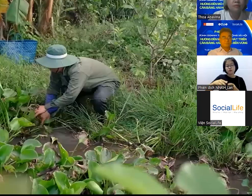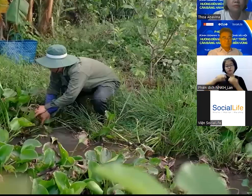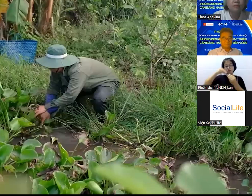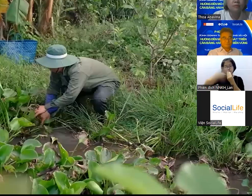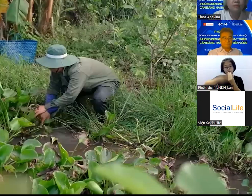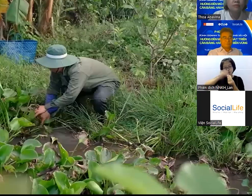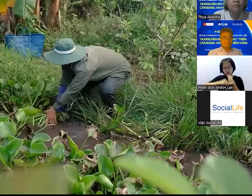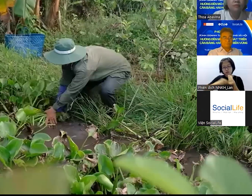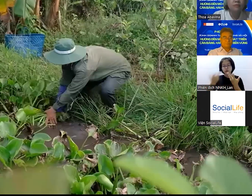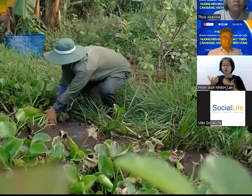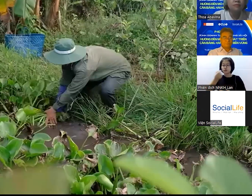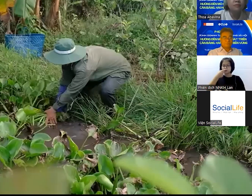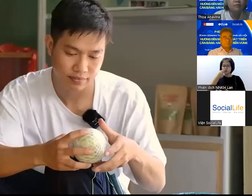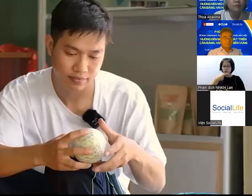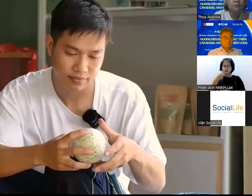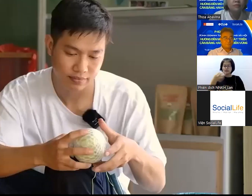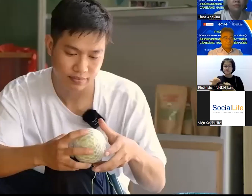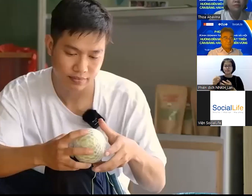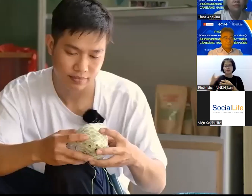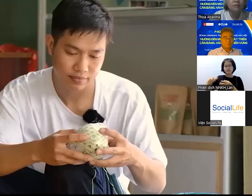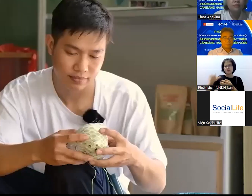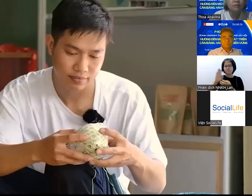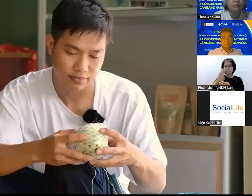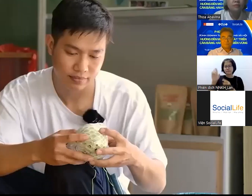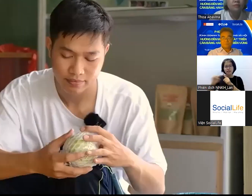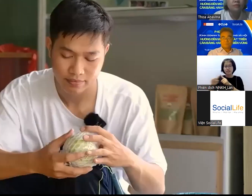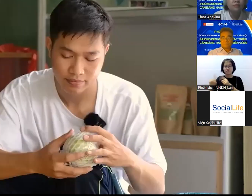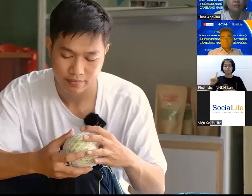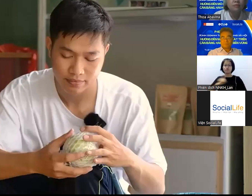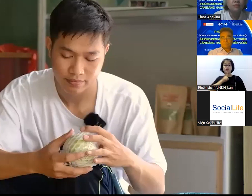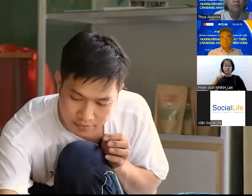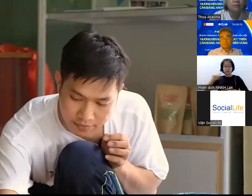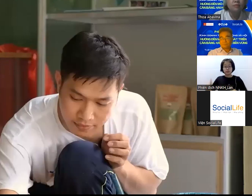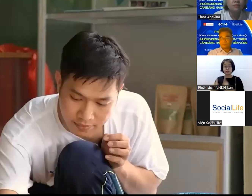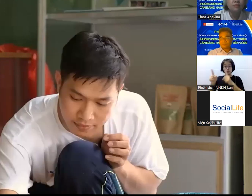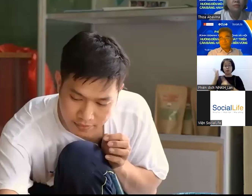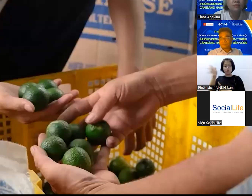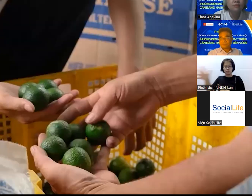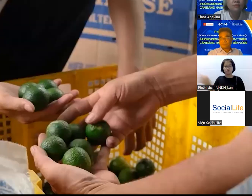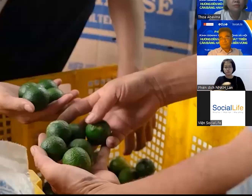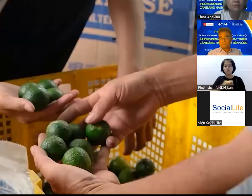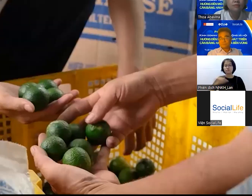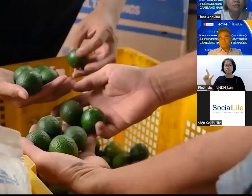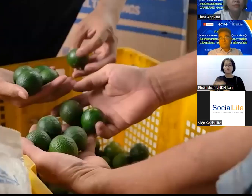Hãy bỏ Hãy Gõ Để